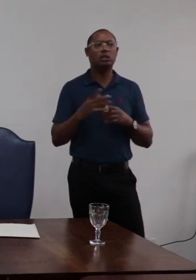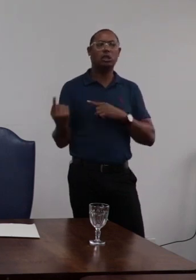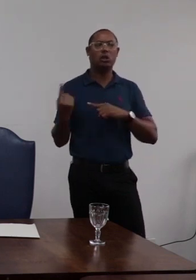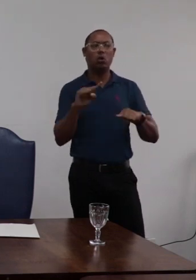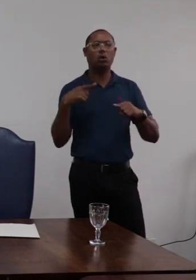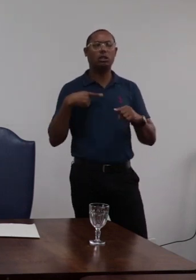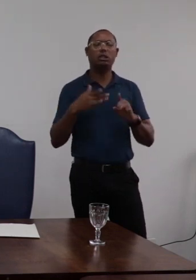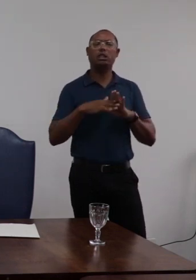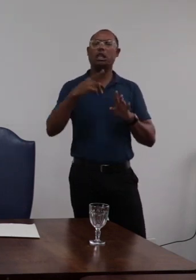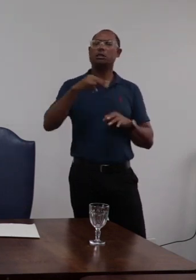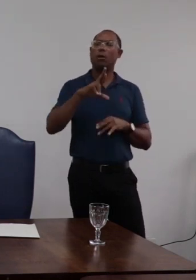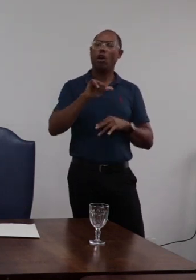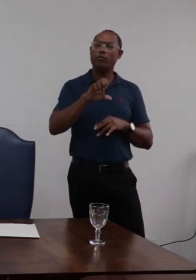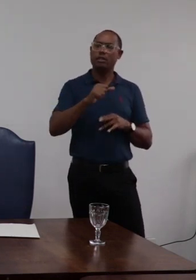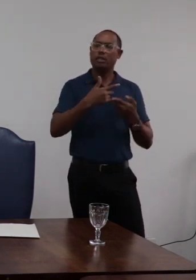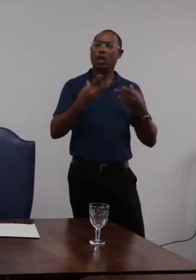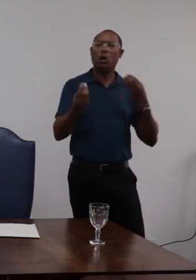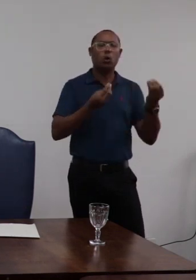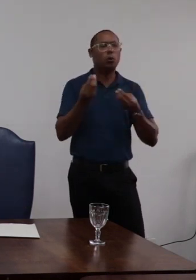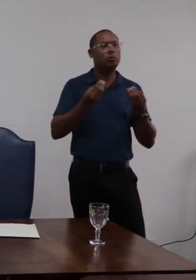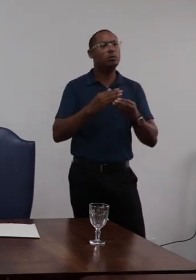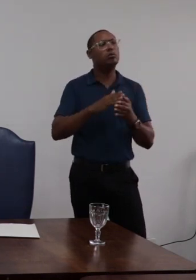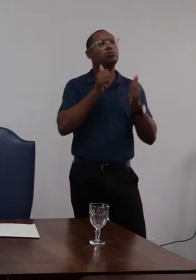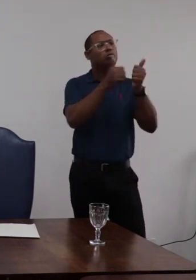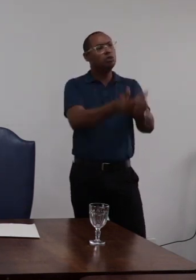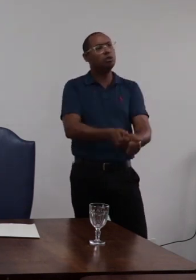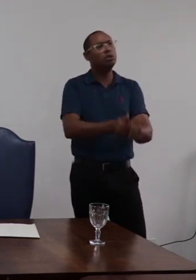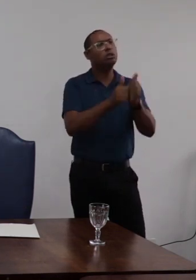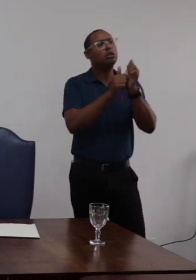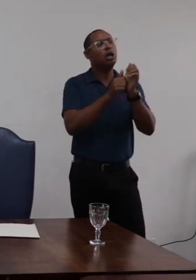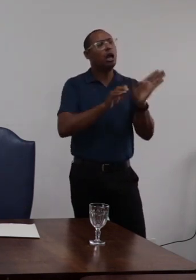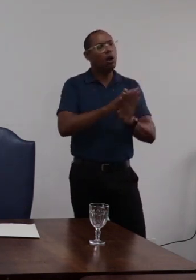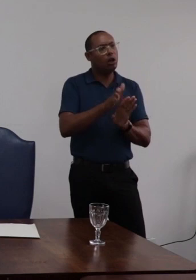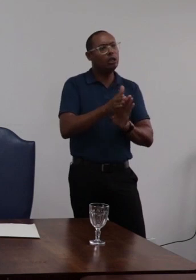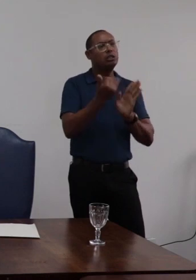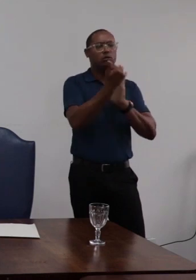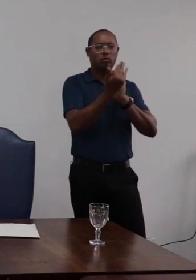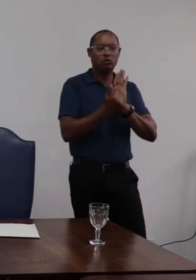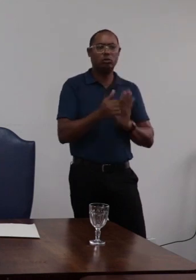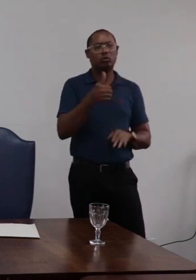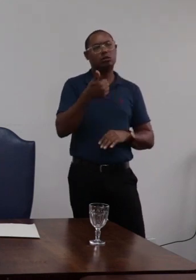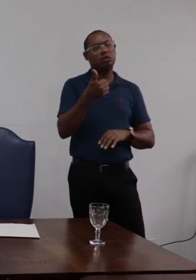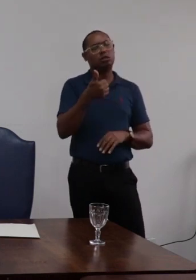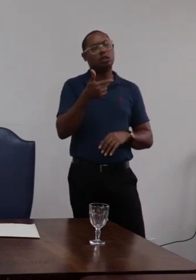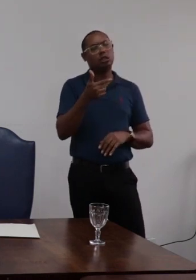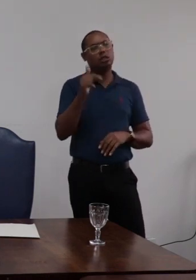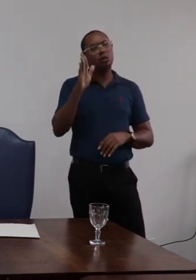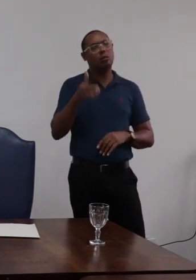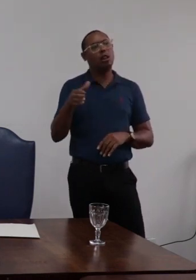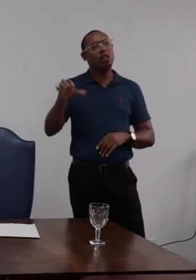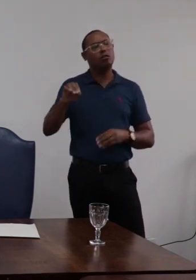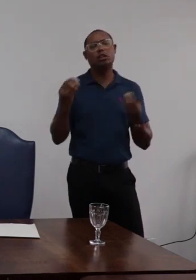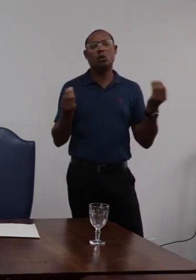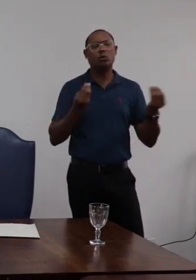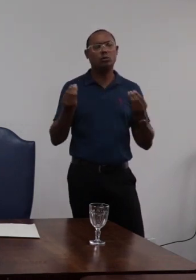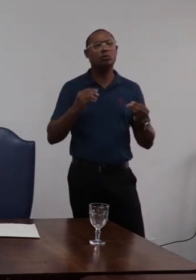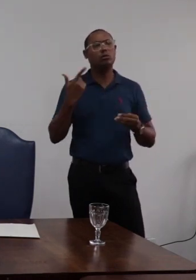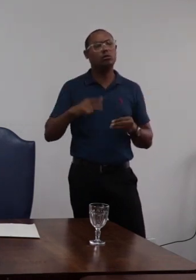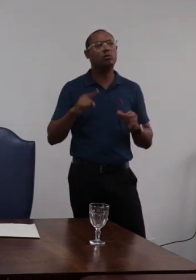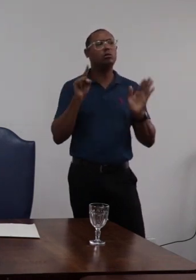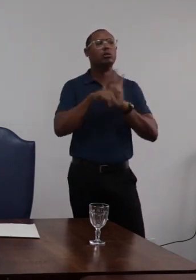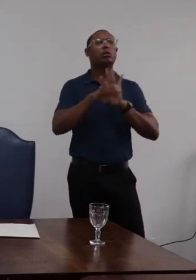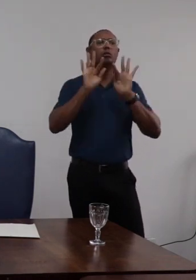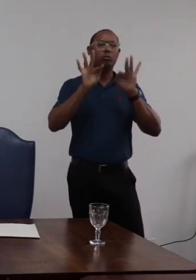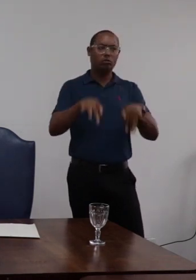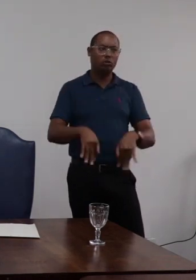contrariedade nas provas por que não seguir a orientação do artigo 169 da lei 812 barra 90 em dado por